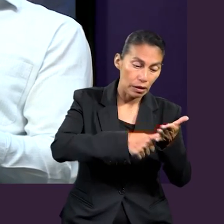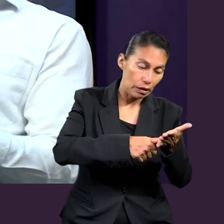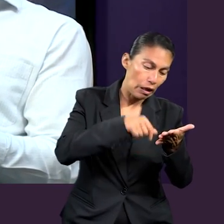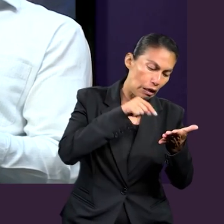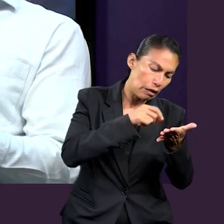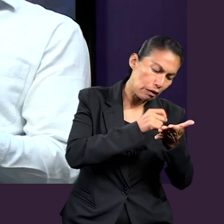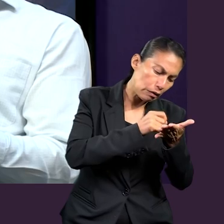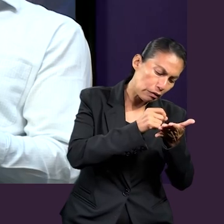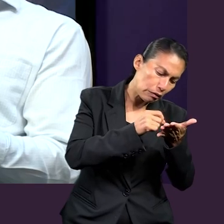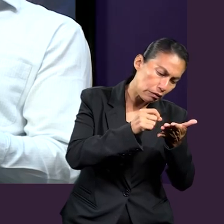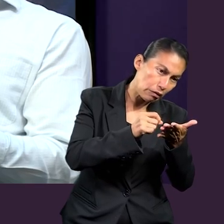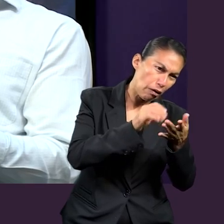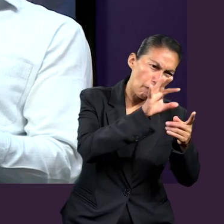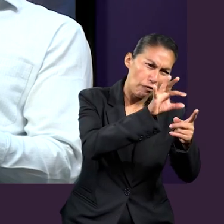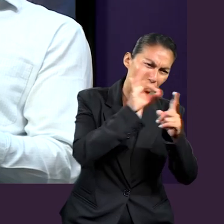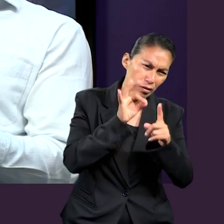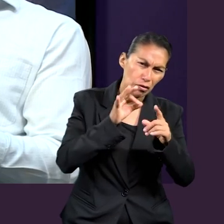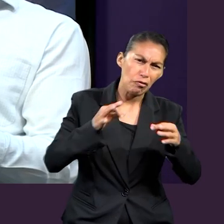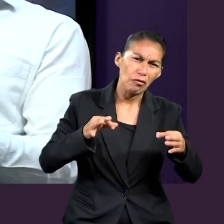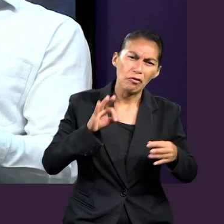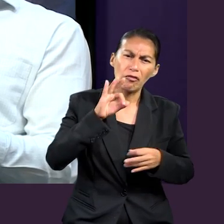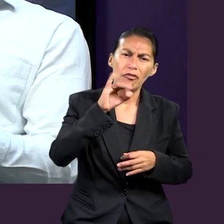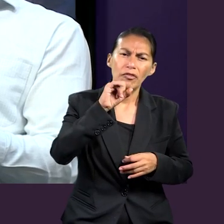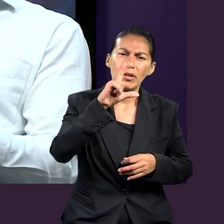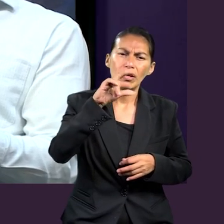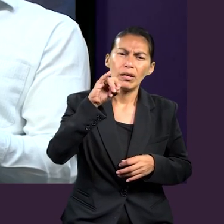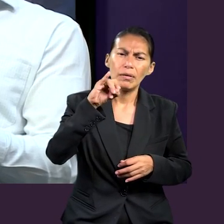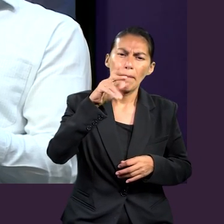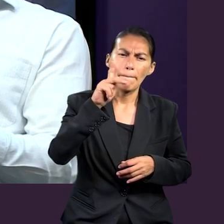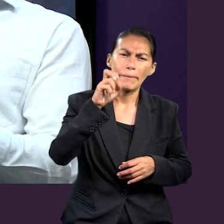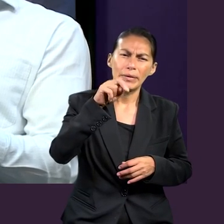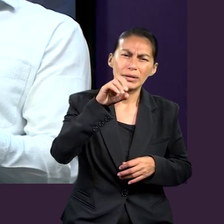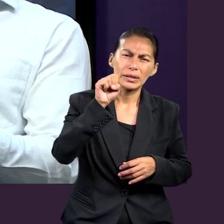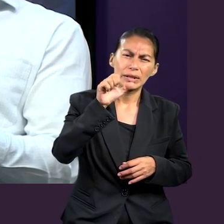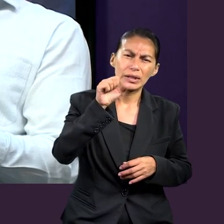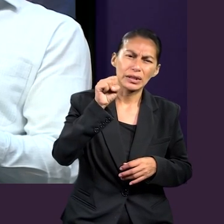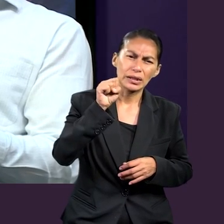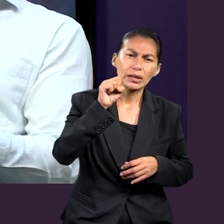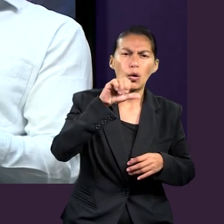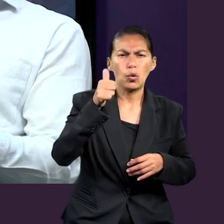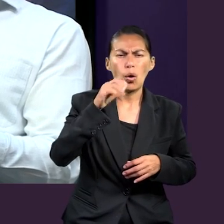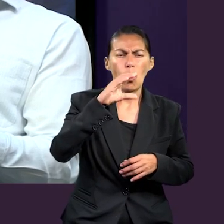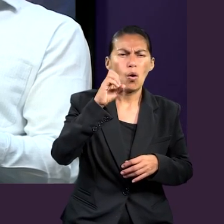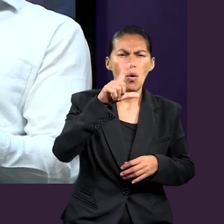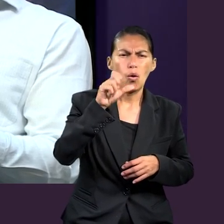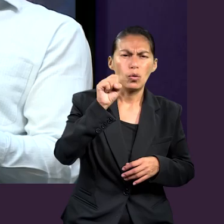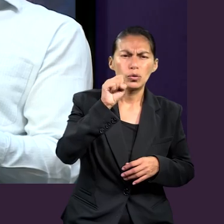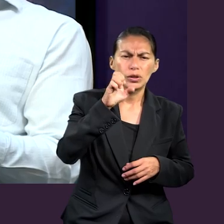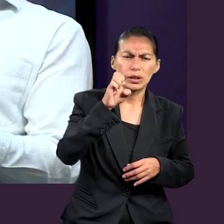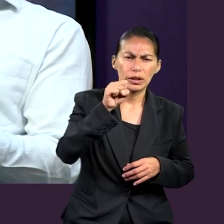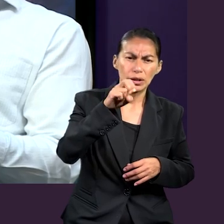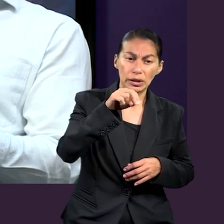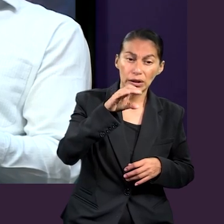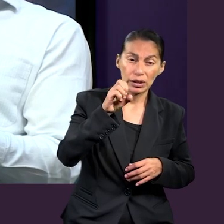cartas como Efesios, Filipenses y Colosenses resalta mucho la importancia del